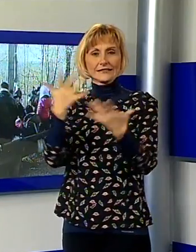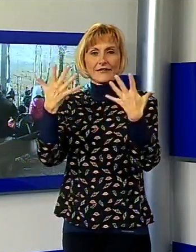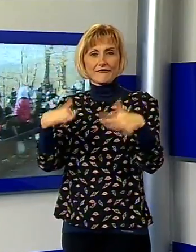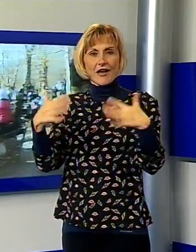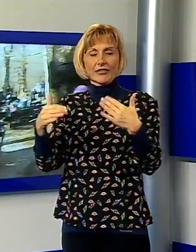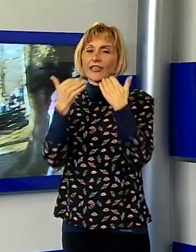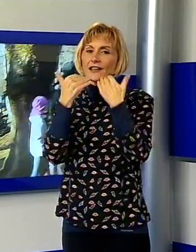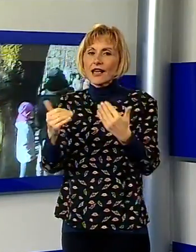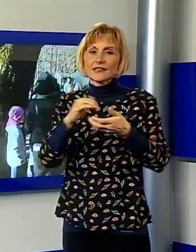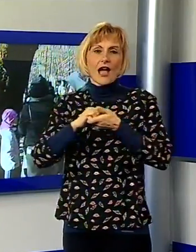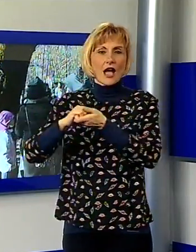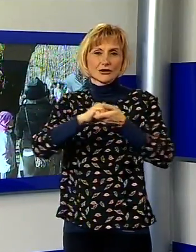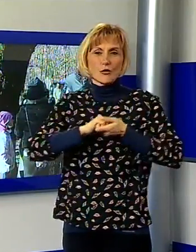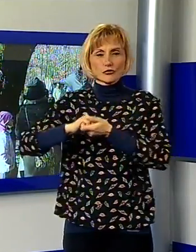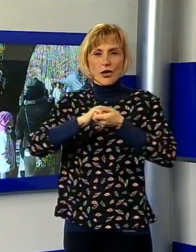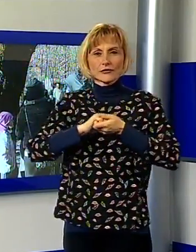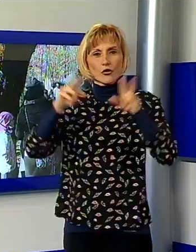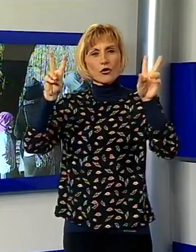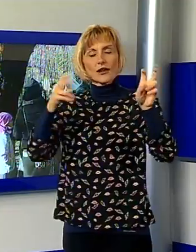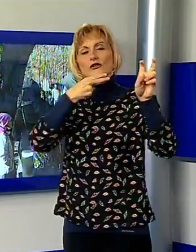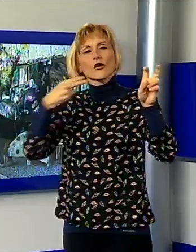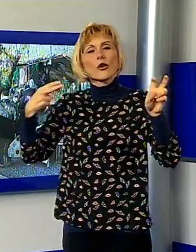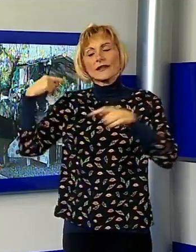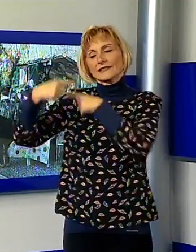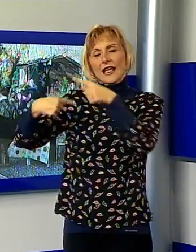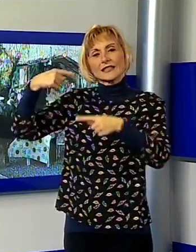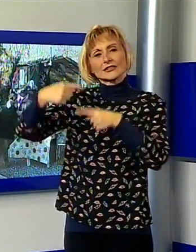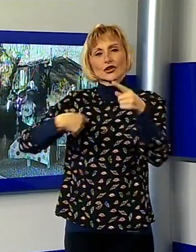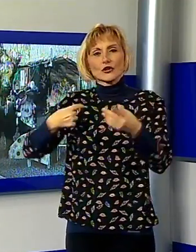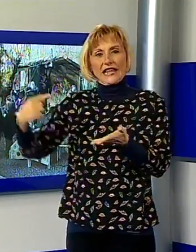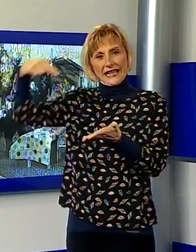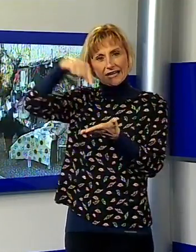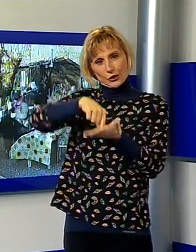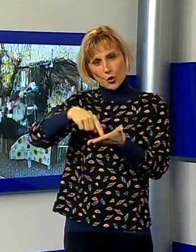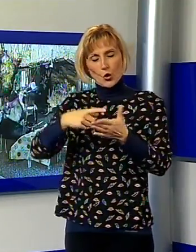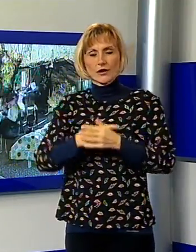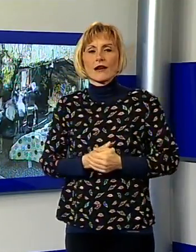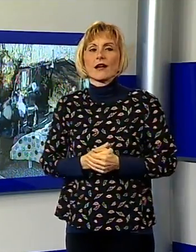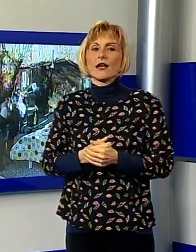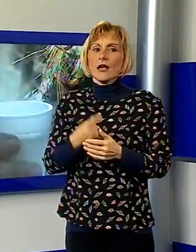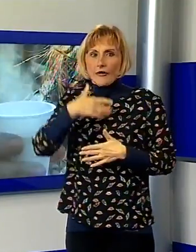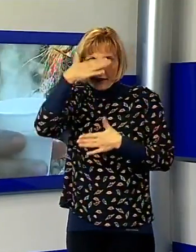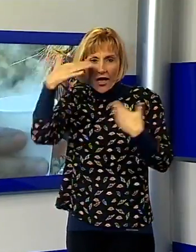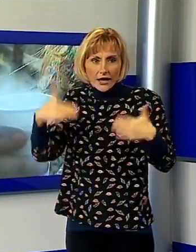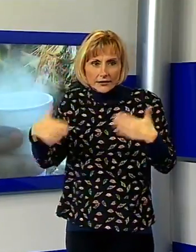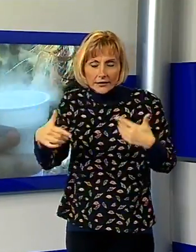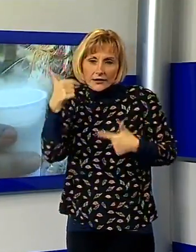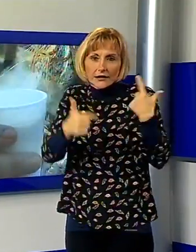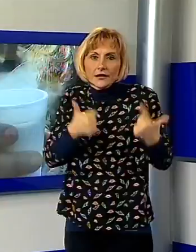'associazione perché la tradizione ritorni che hanno dovuto faticare non poco per accogliere tutti quanti, servendo cose buone da mangiare e